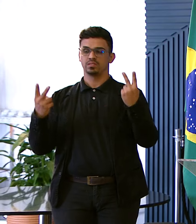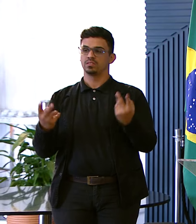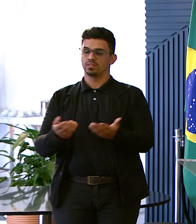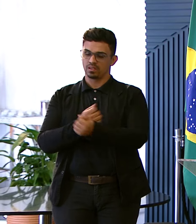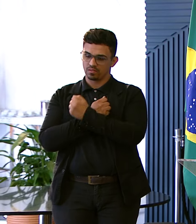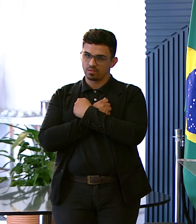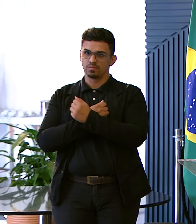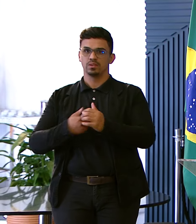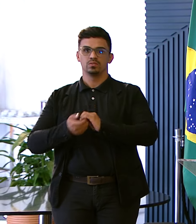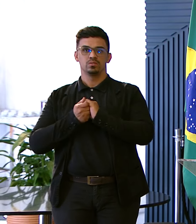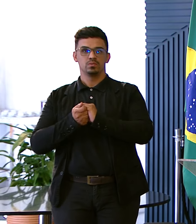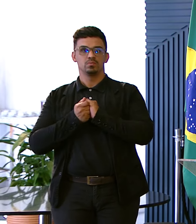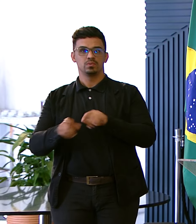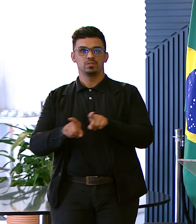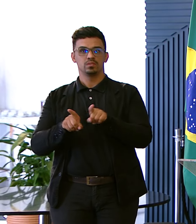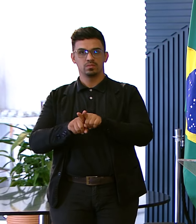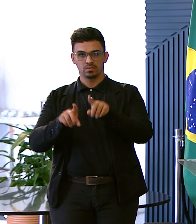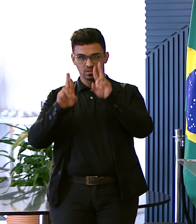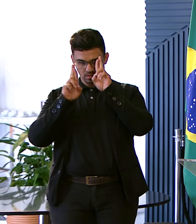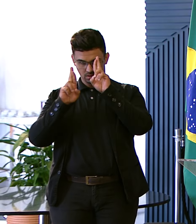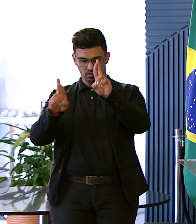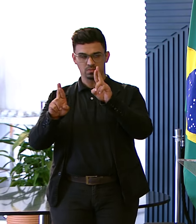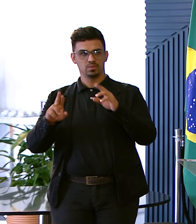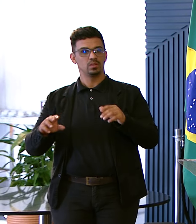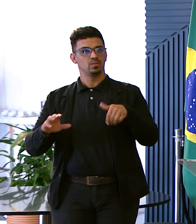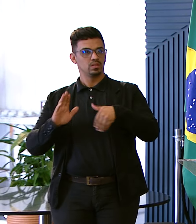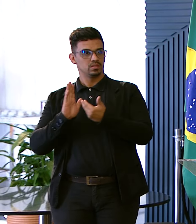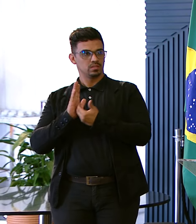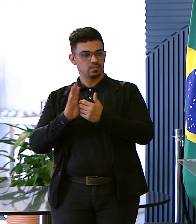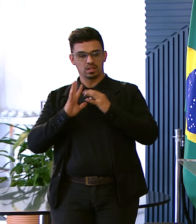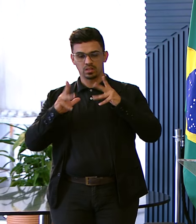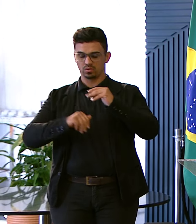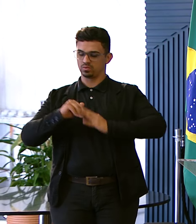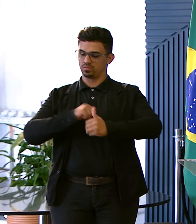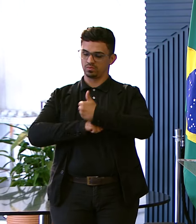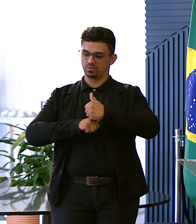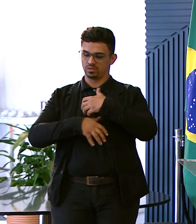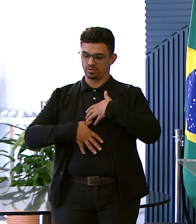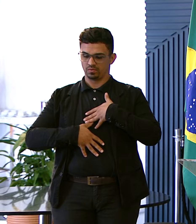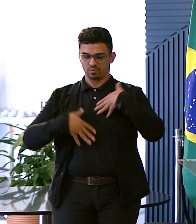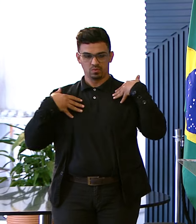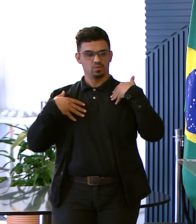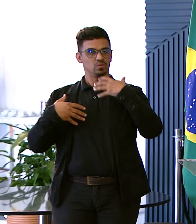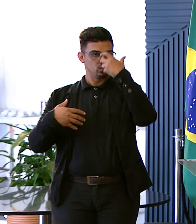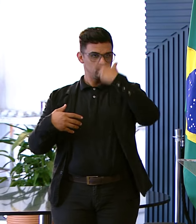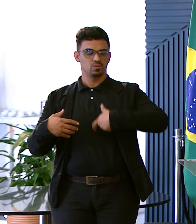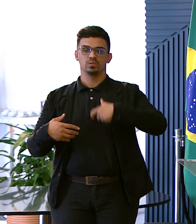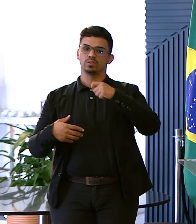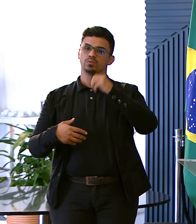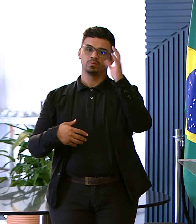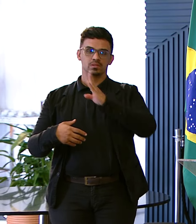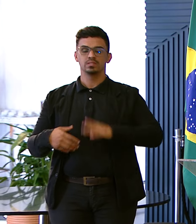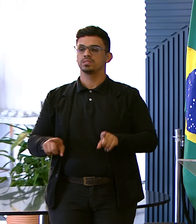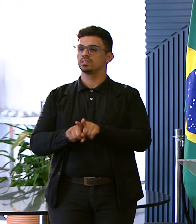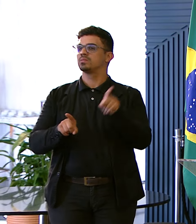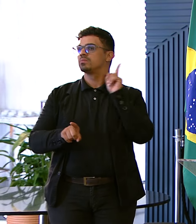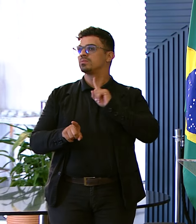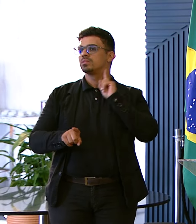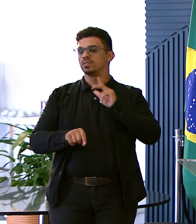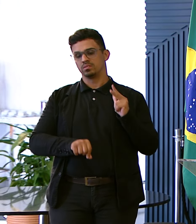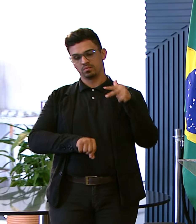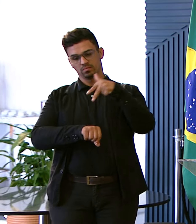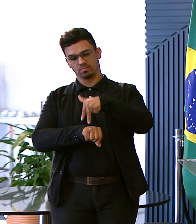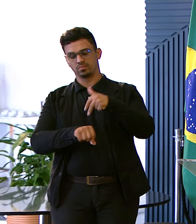abraço O nosso cumprimento E respeito Dessa casa legislativa A todos os profissionais Fico muito orgulhoso Enquanto brasileiro E mineiro De poder estar aqui Nessa posição